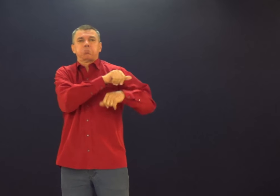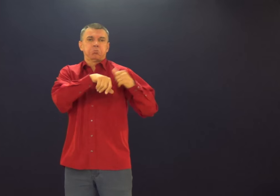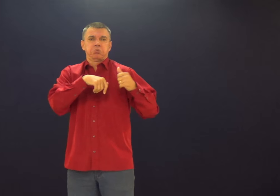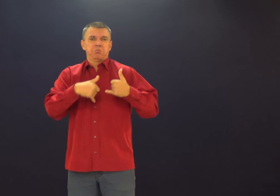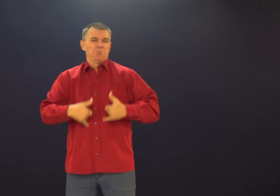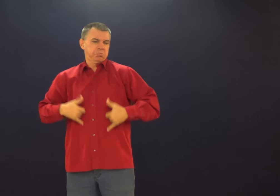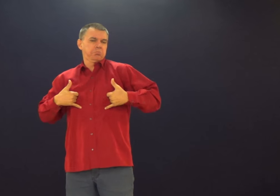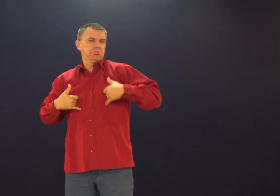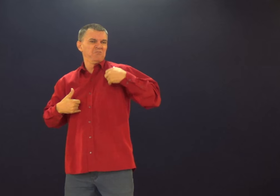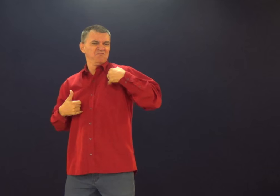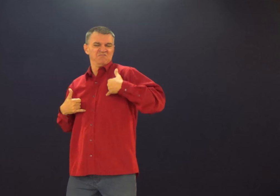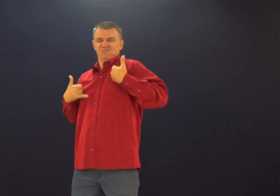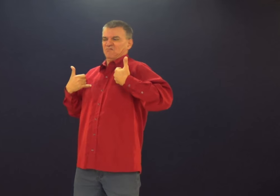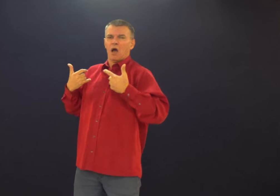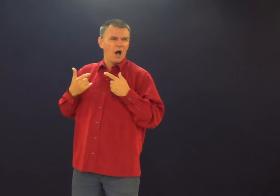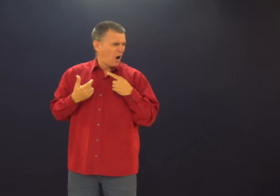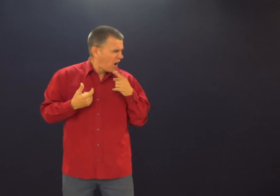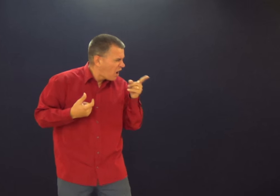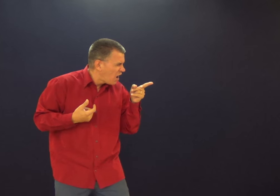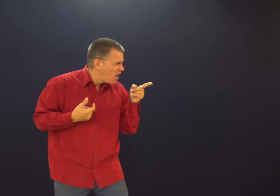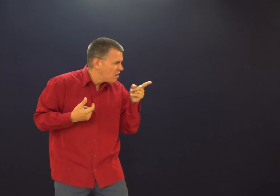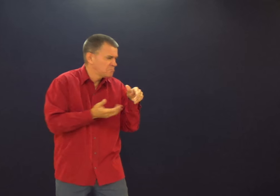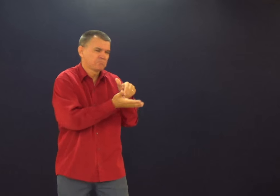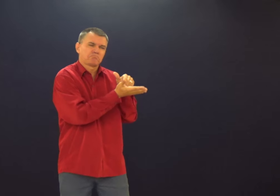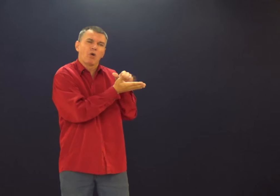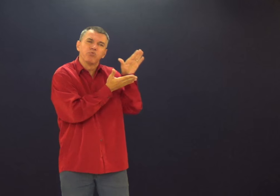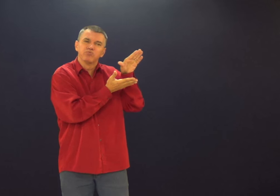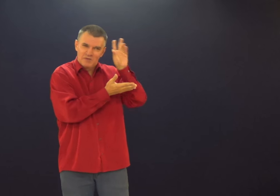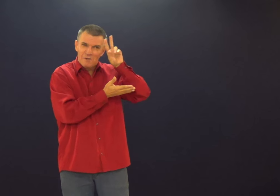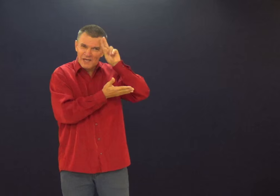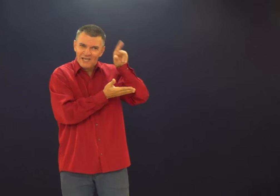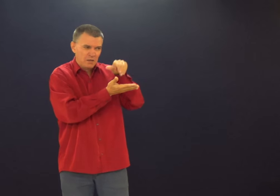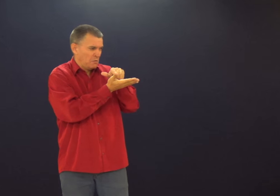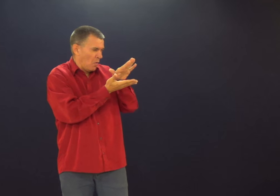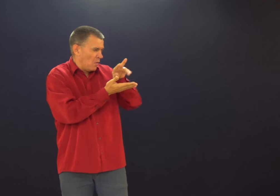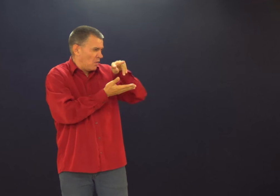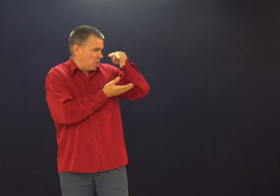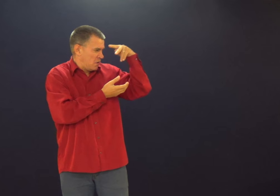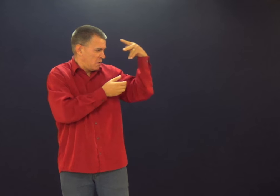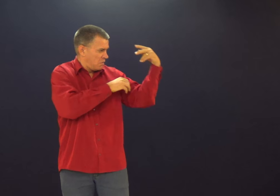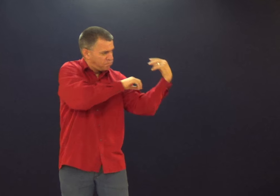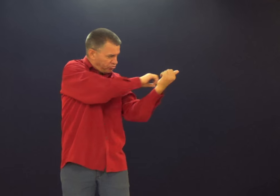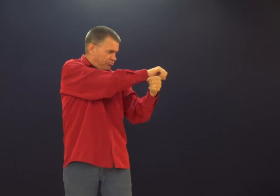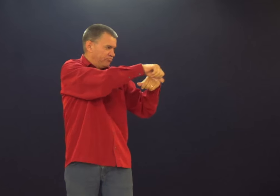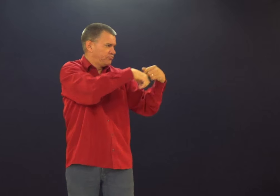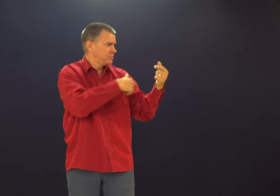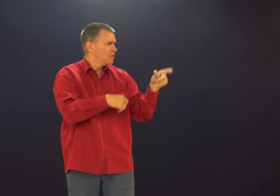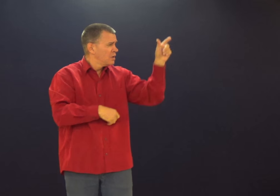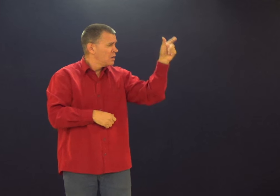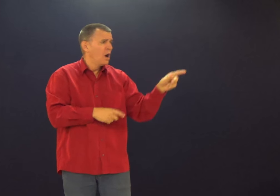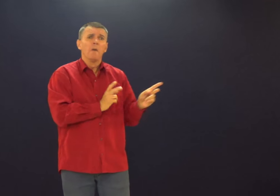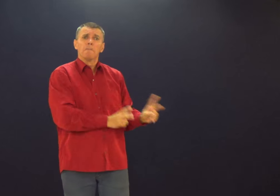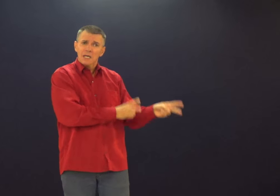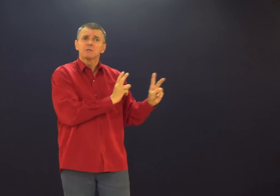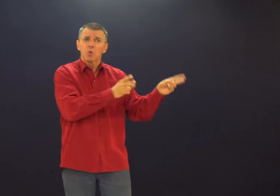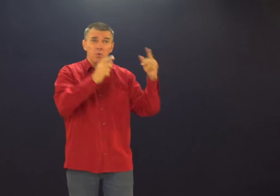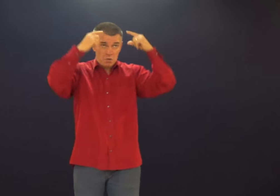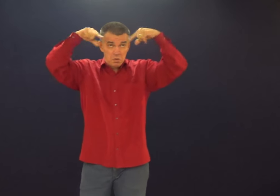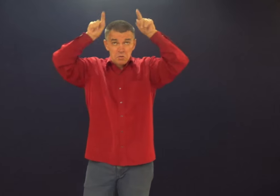Mas aí, Lúcia era um anjo e, por conta do seu orgulho, Deus expulsou ele do céu, né? E jogou ele